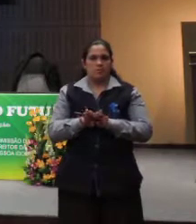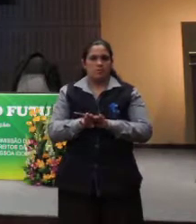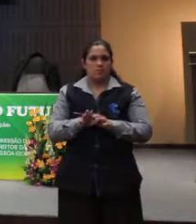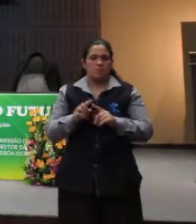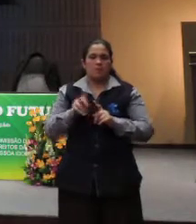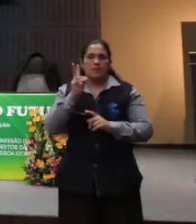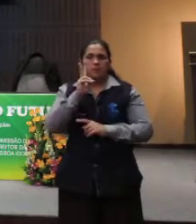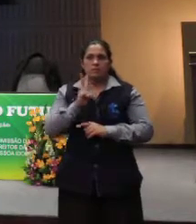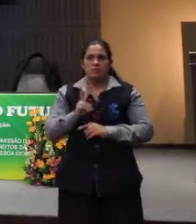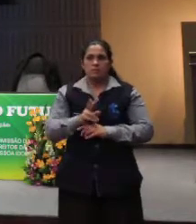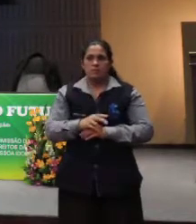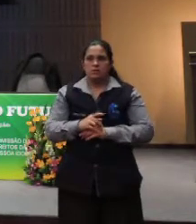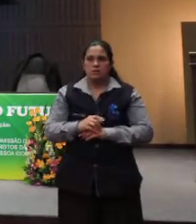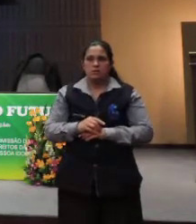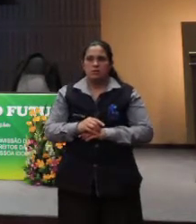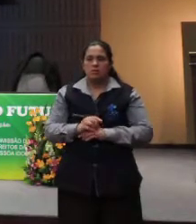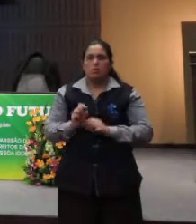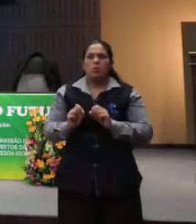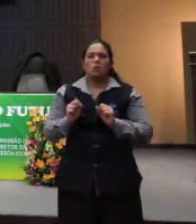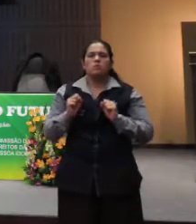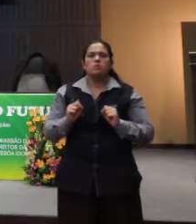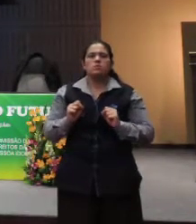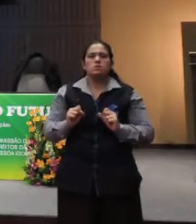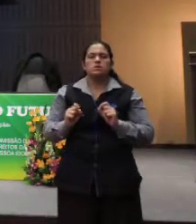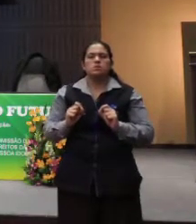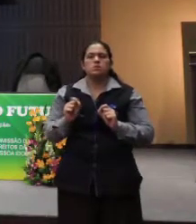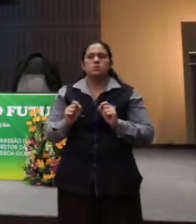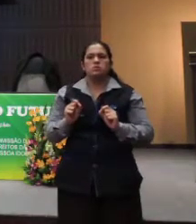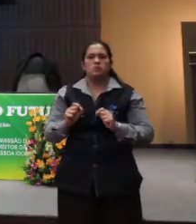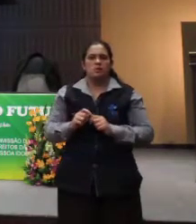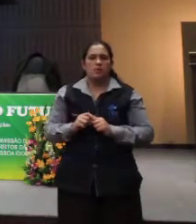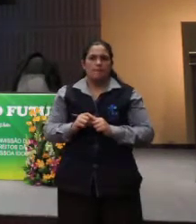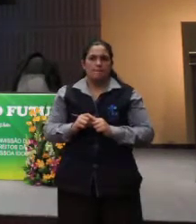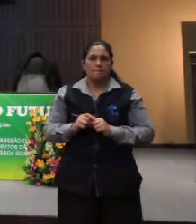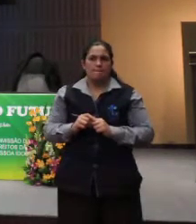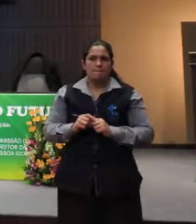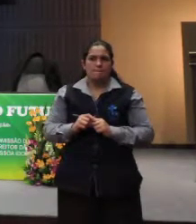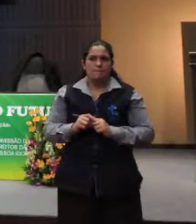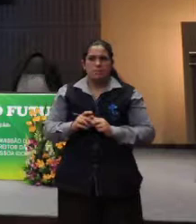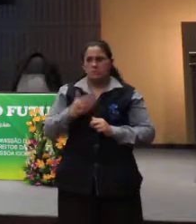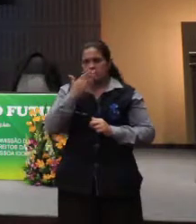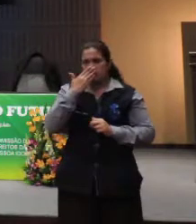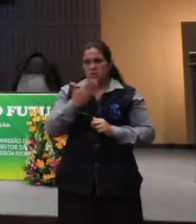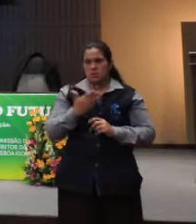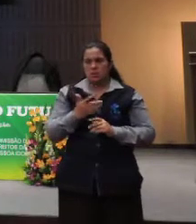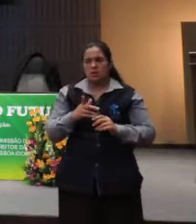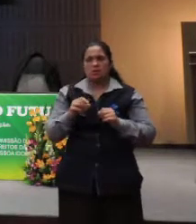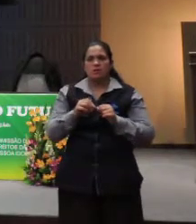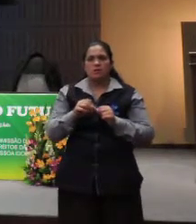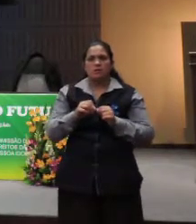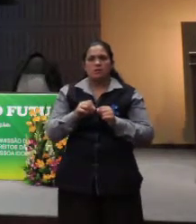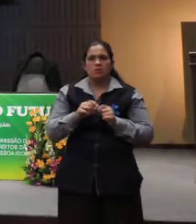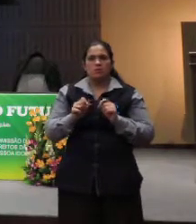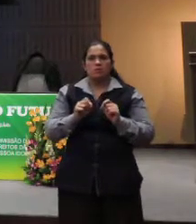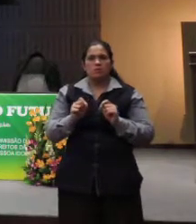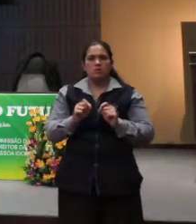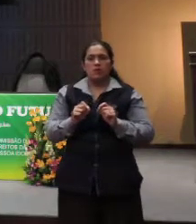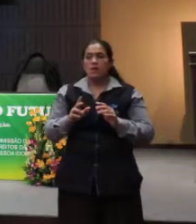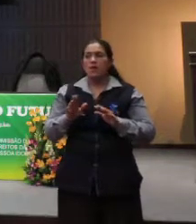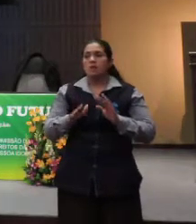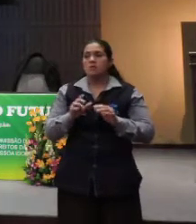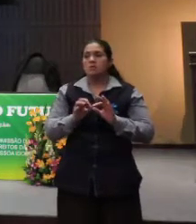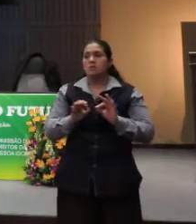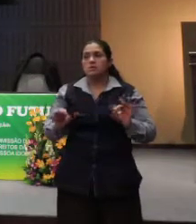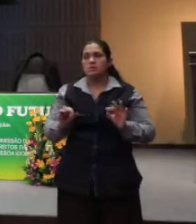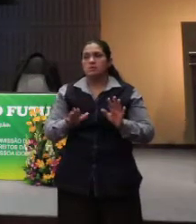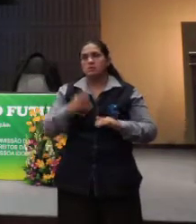Bom, o que nós podemos fazer de cara? E parece, às vezes, muito simples, né? Às vezes, algumas